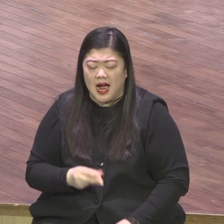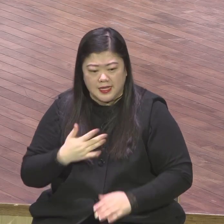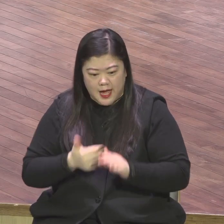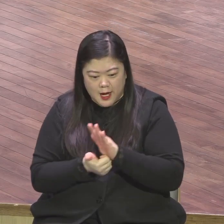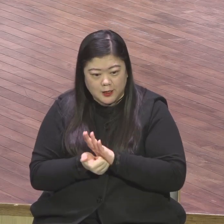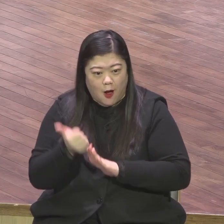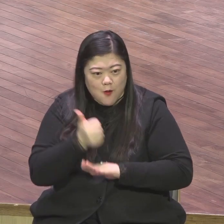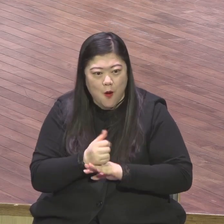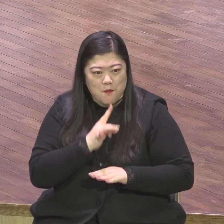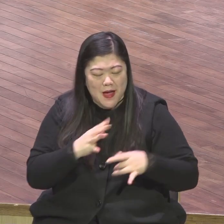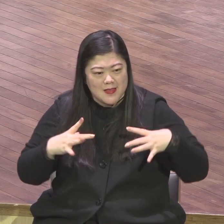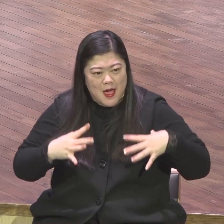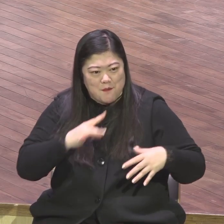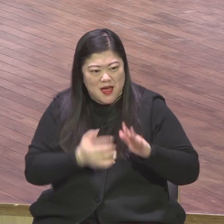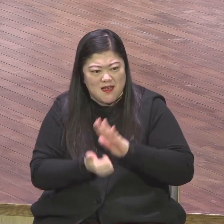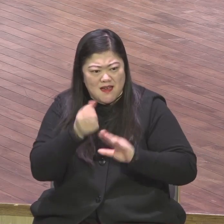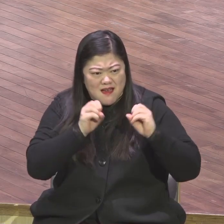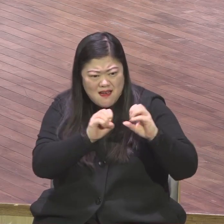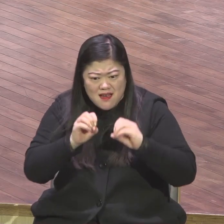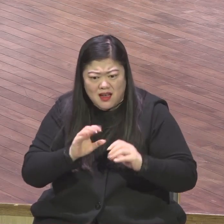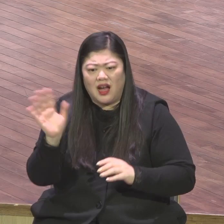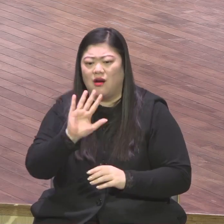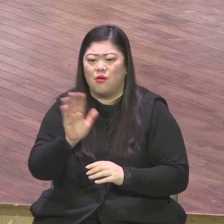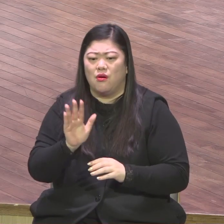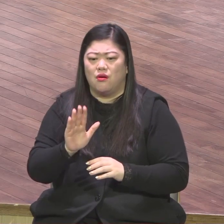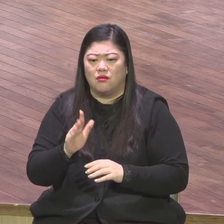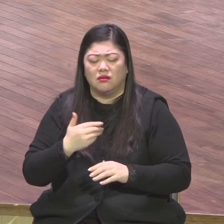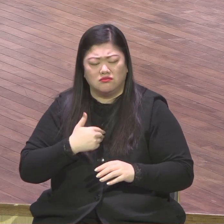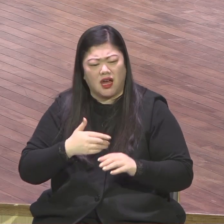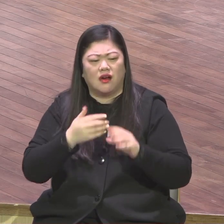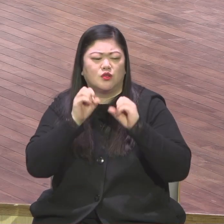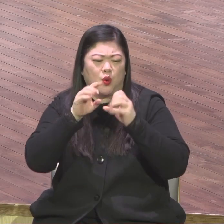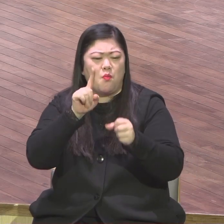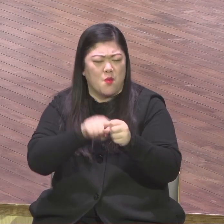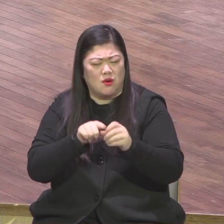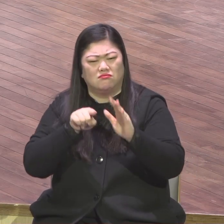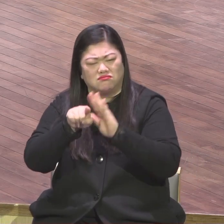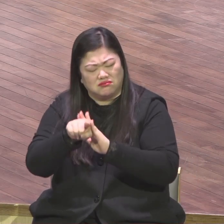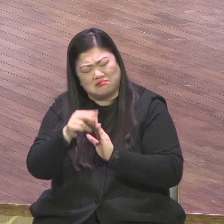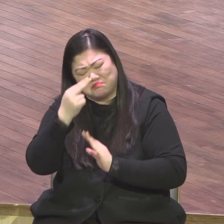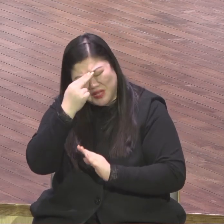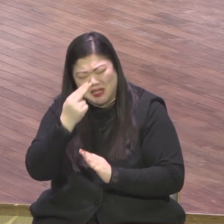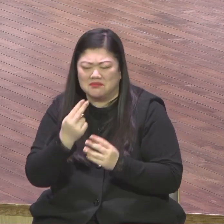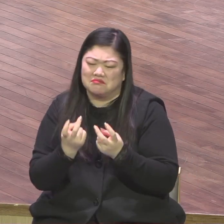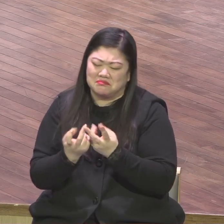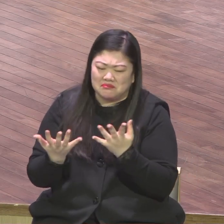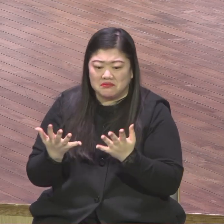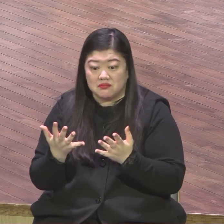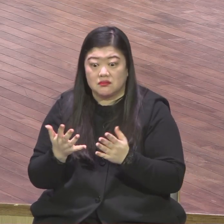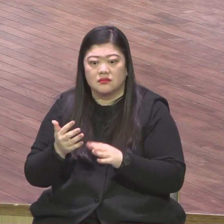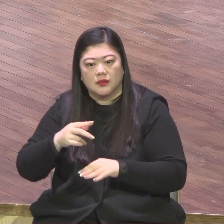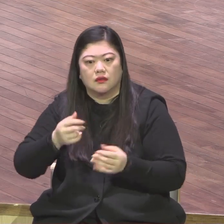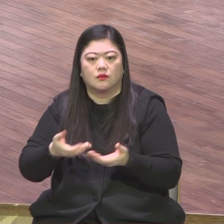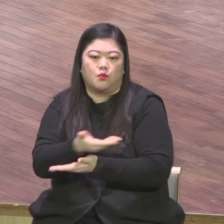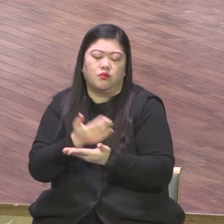어떻게 하면 장기결식자들을 어떻게 하면 새가족들을 예배화하고 교회화실 것이니 대해서 기도하면서